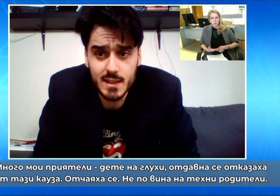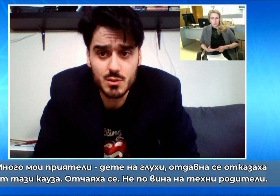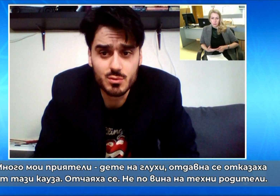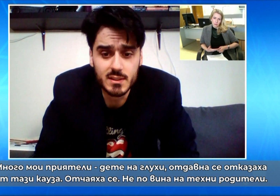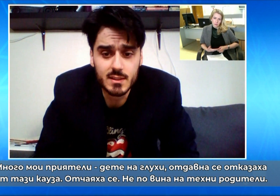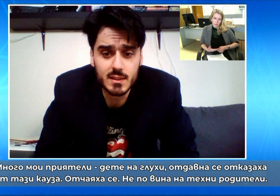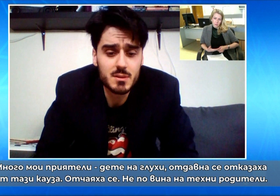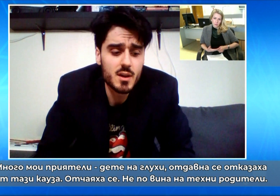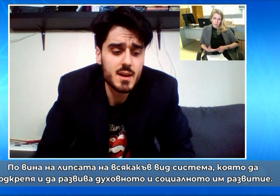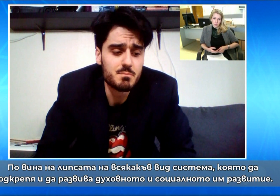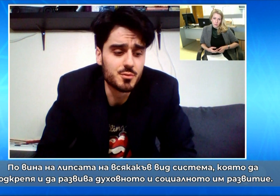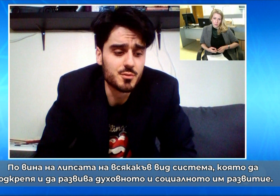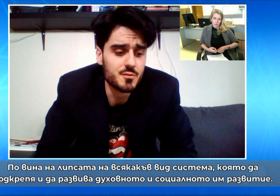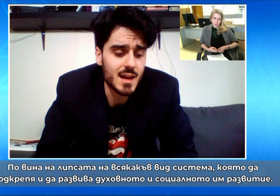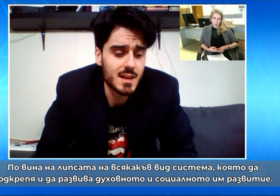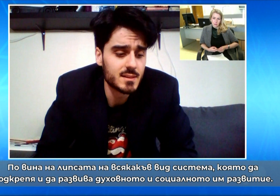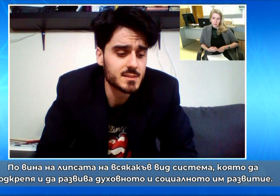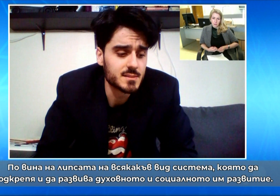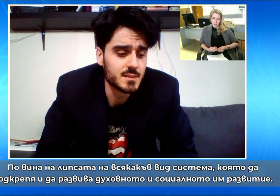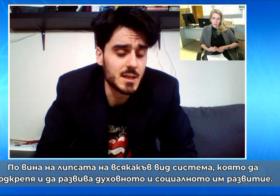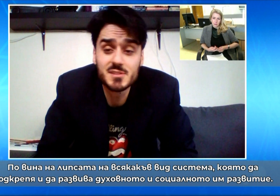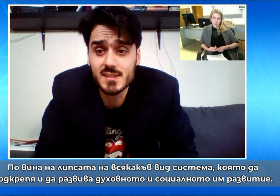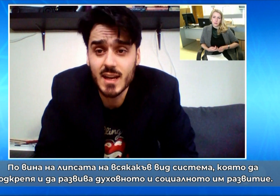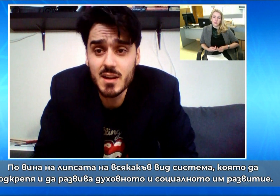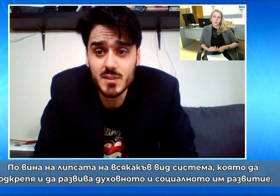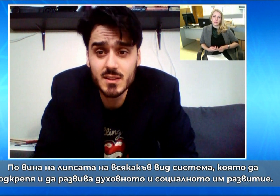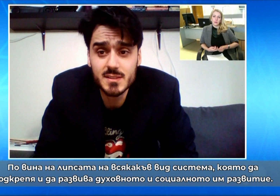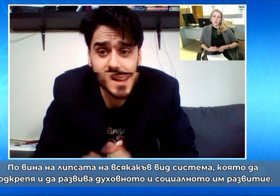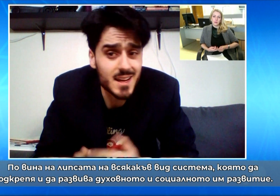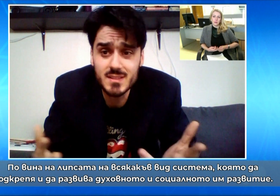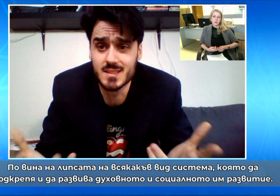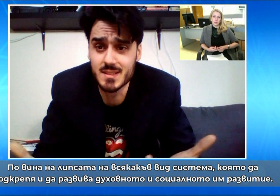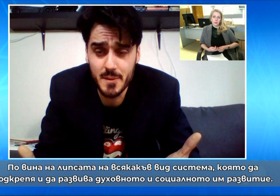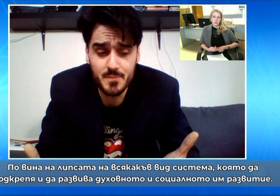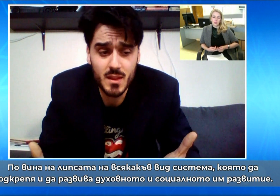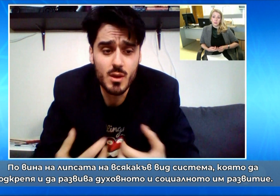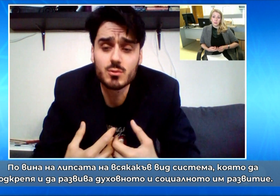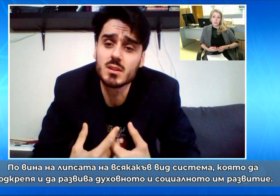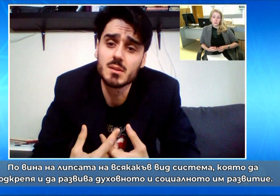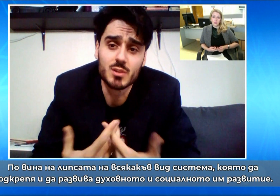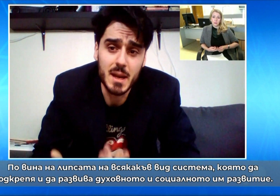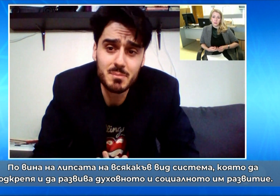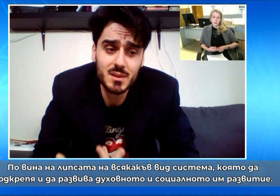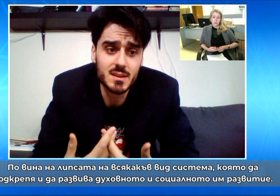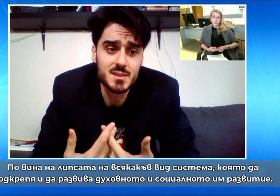родители, ами то е по вина на липса на всяка вид система, която да подкрепи и развива